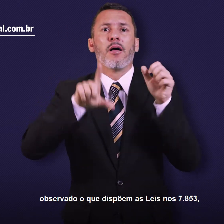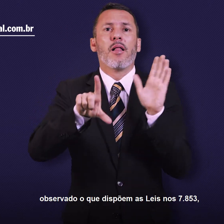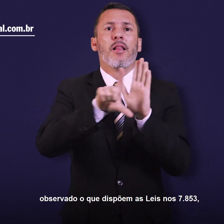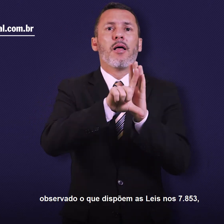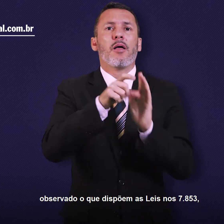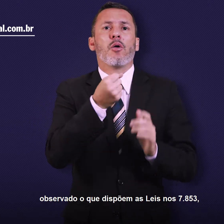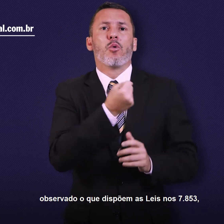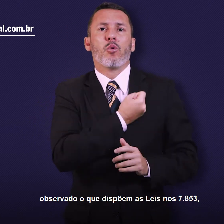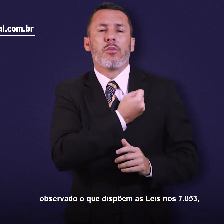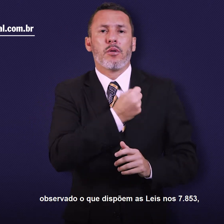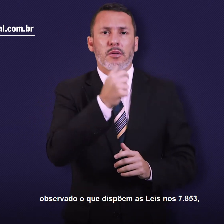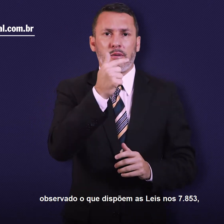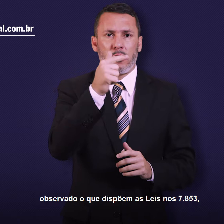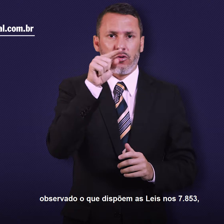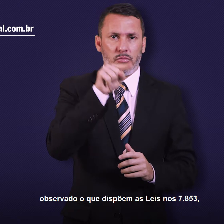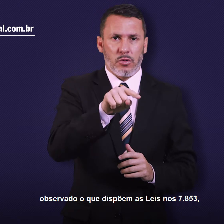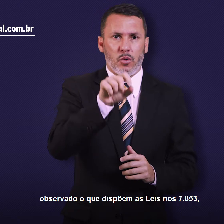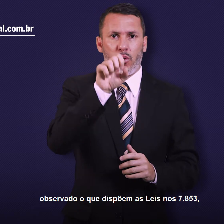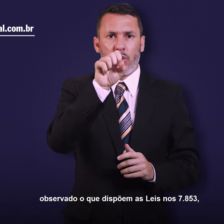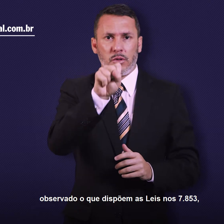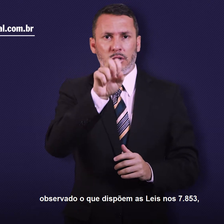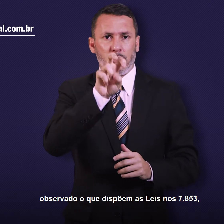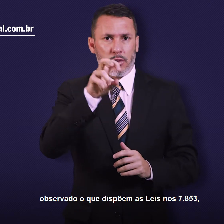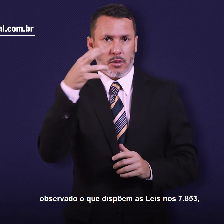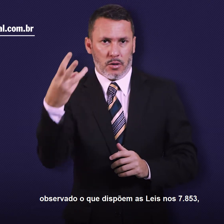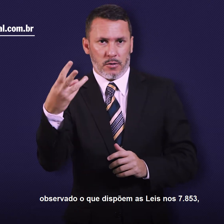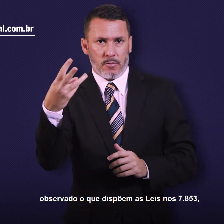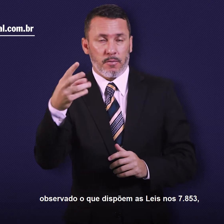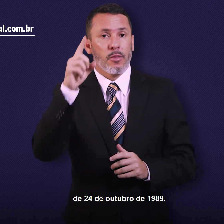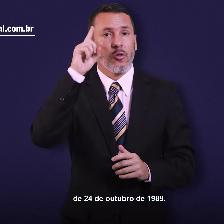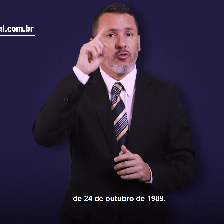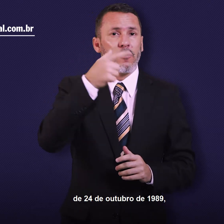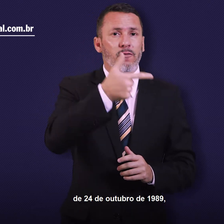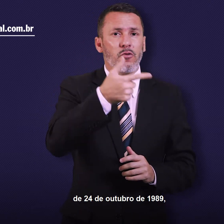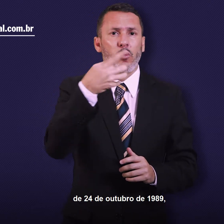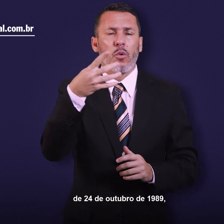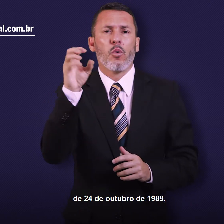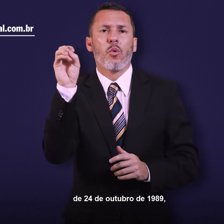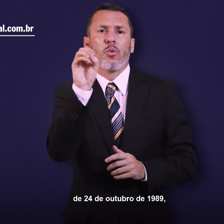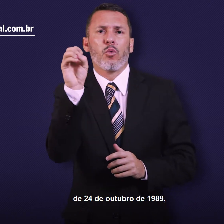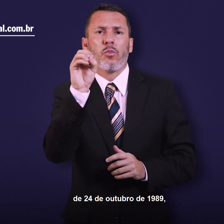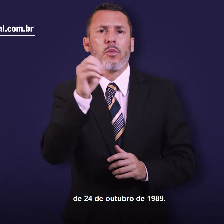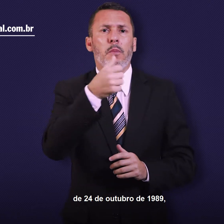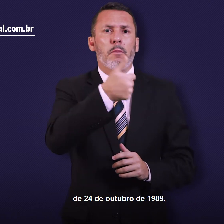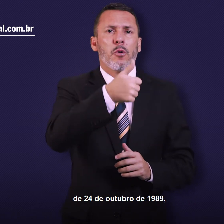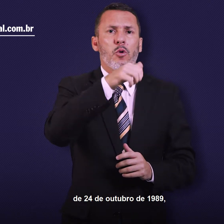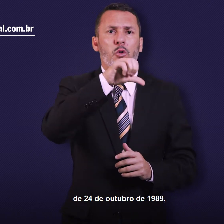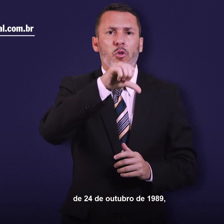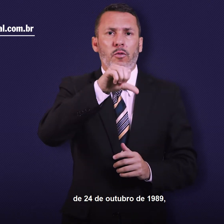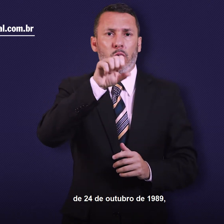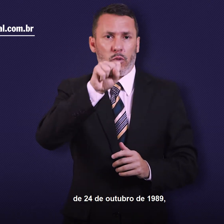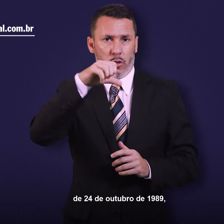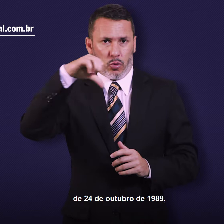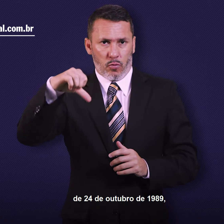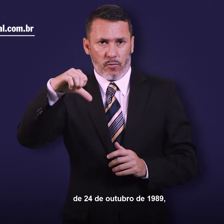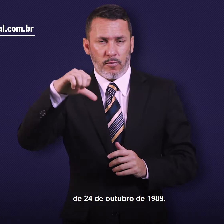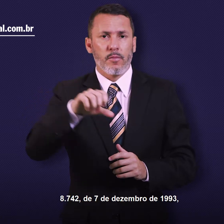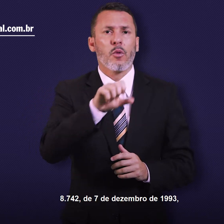leis nº 7.853, de 24 de outubro de 1989, 8